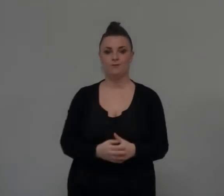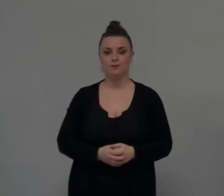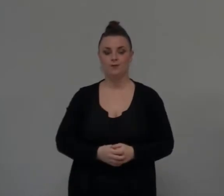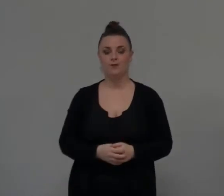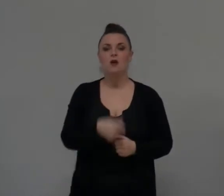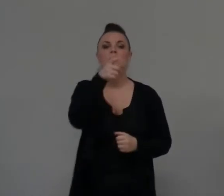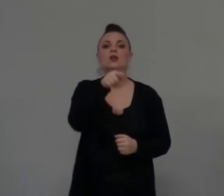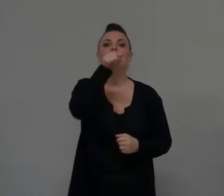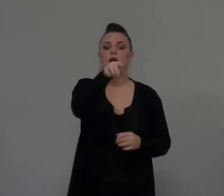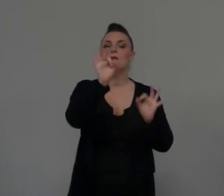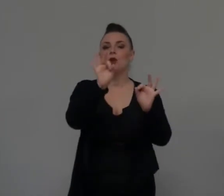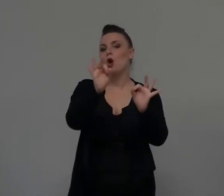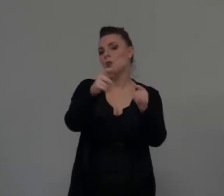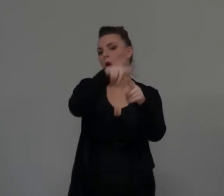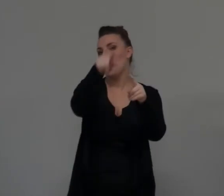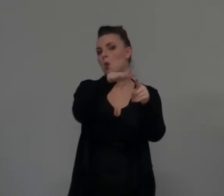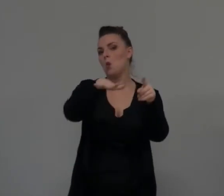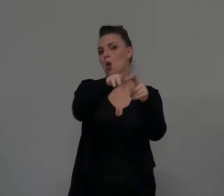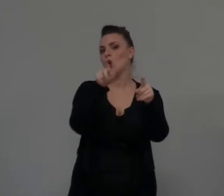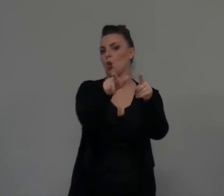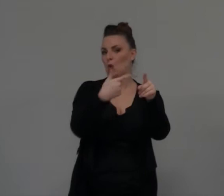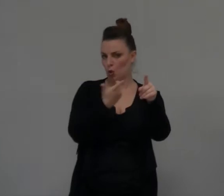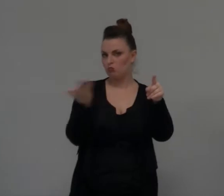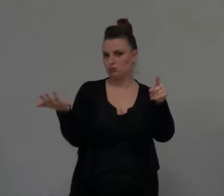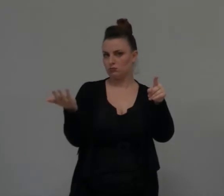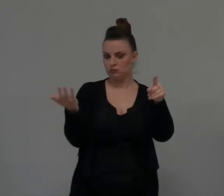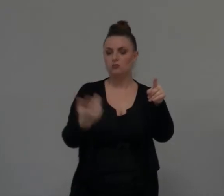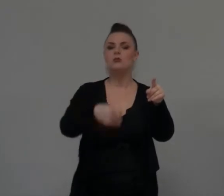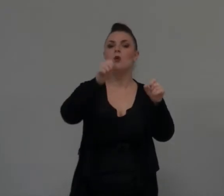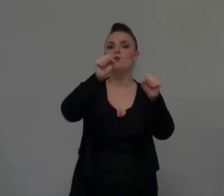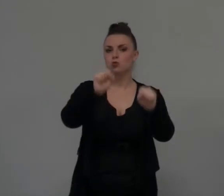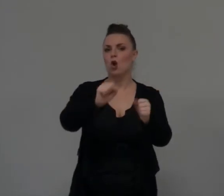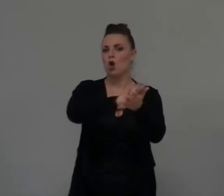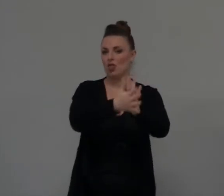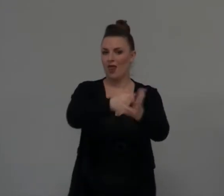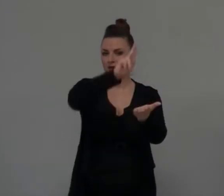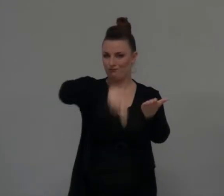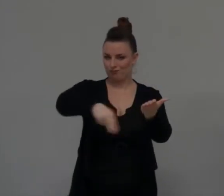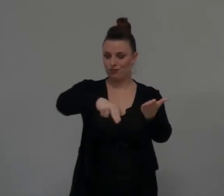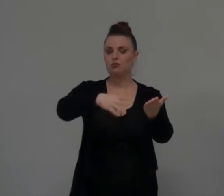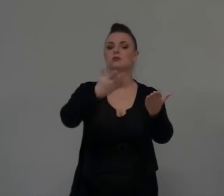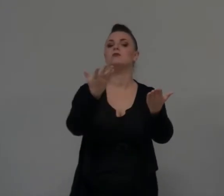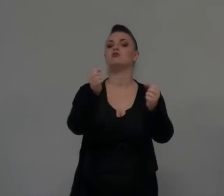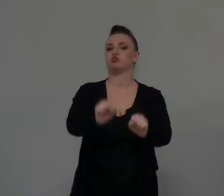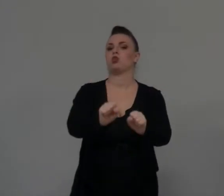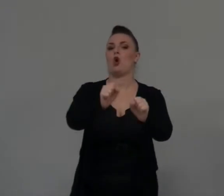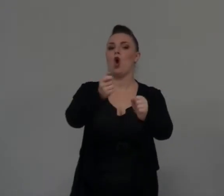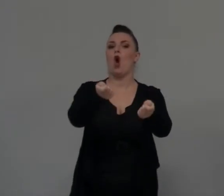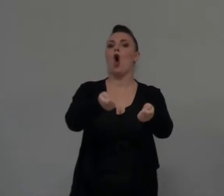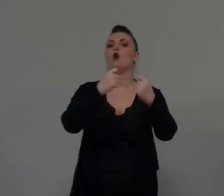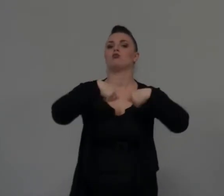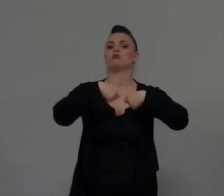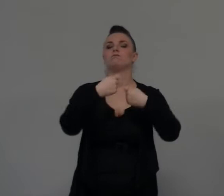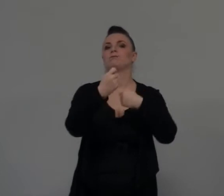lì si arruinavano i processi, le sentenze, dove si firmavano e si stipulavano gli atti di compravendita